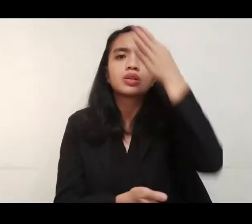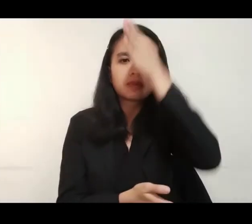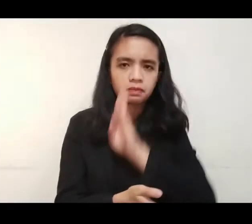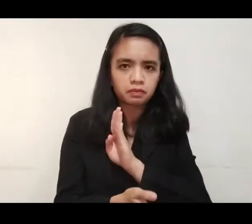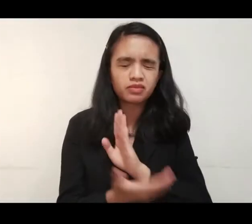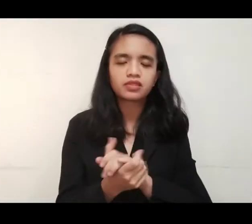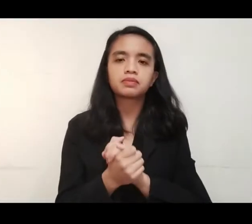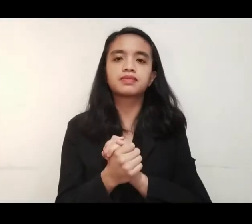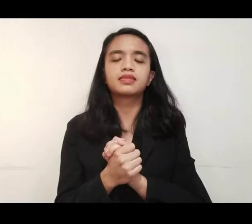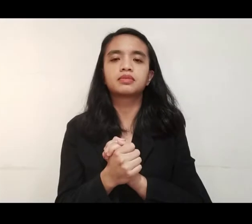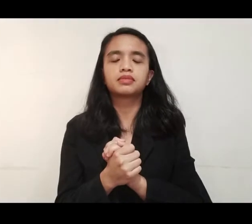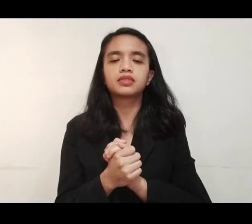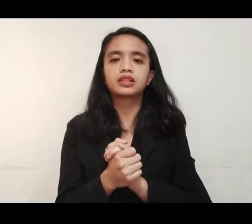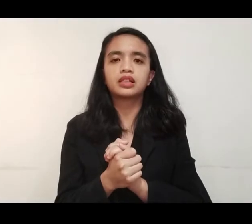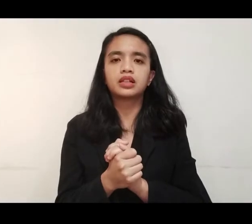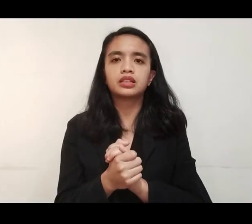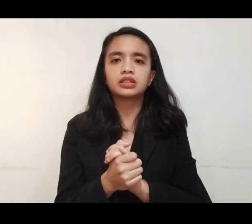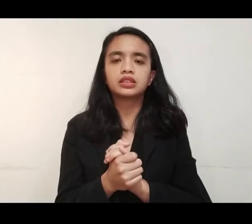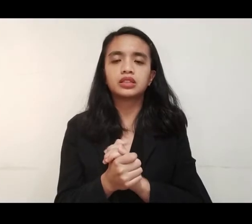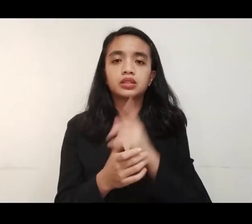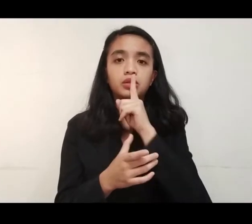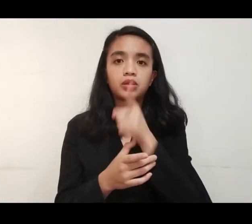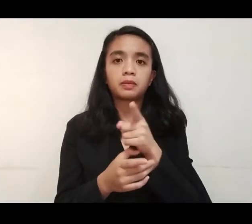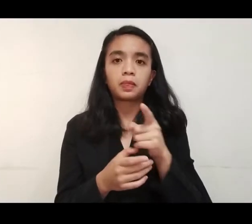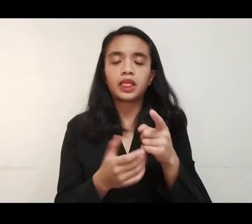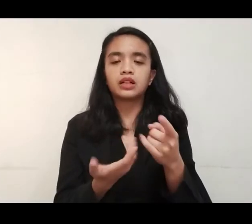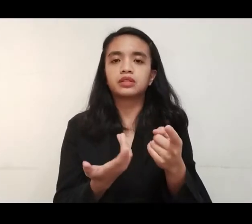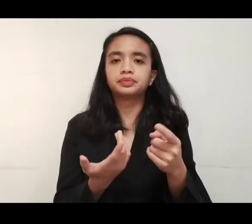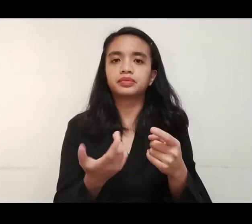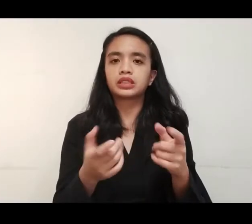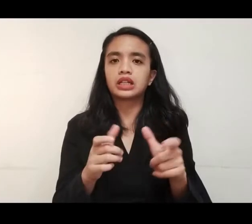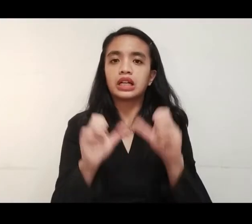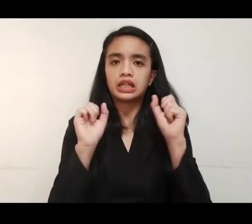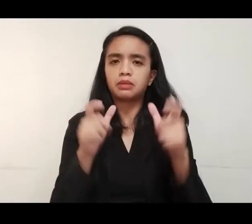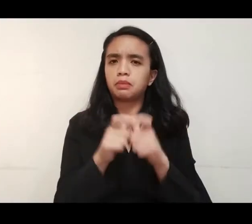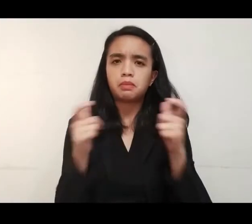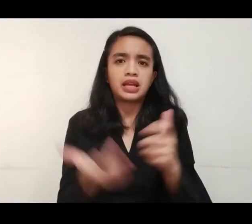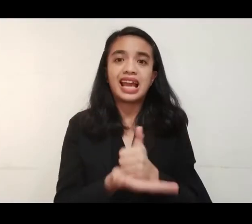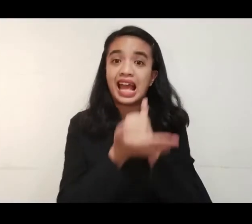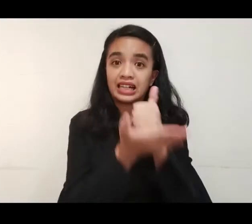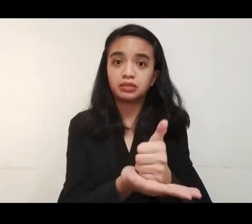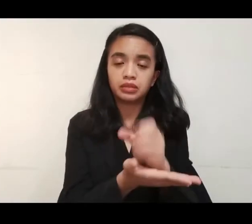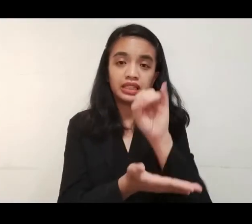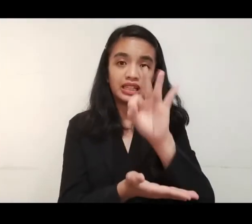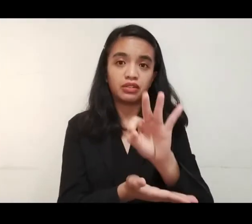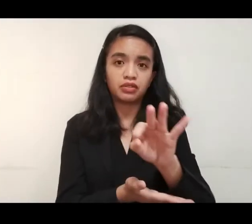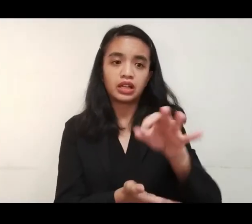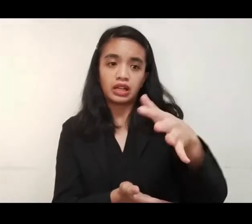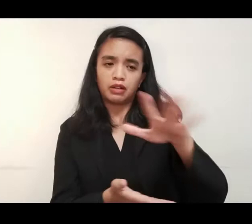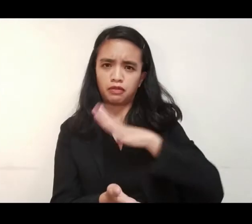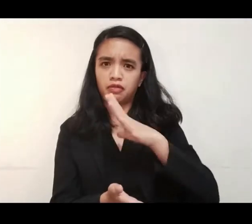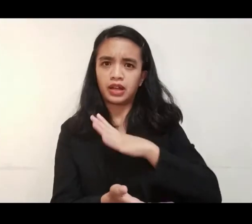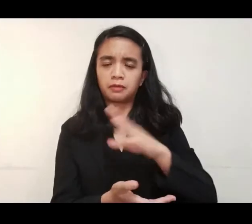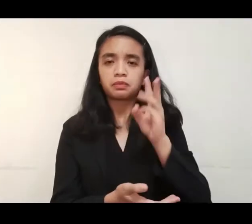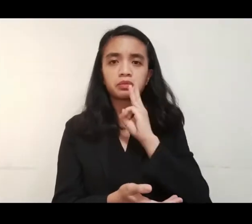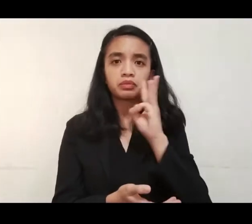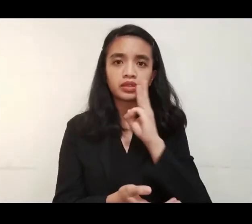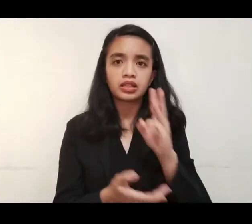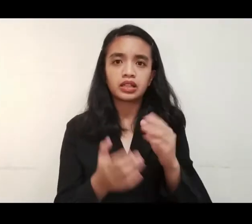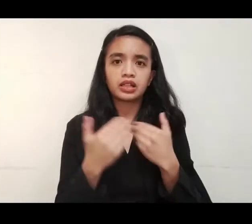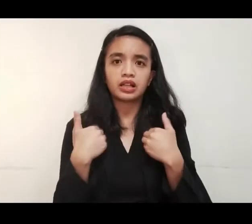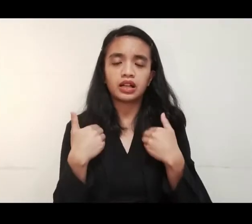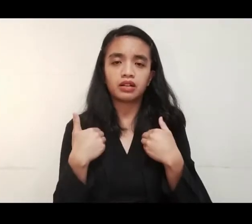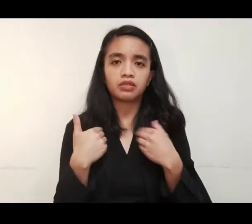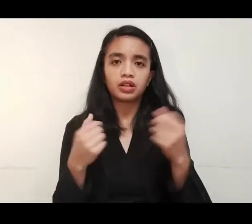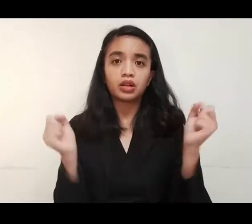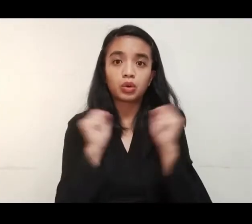naman ang halaga ng danyos. Malaking bagay na mababaw ang tubig tapos meron kang meron kang thin film of